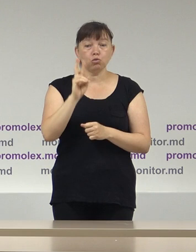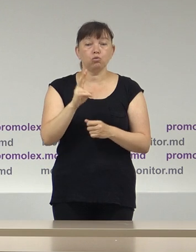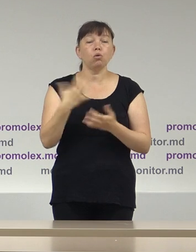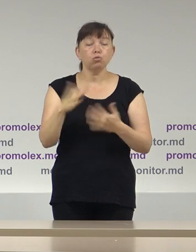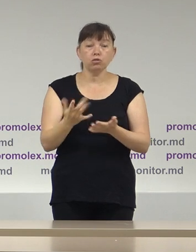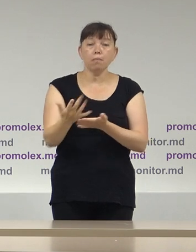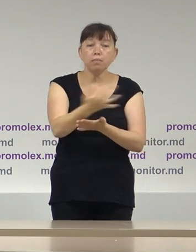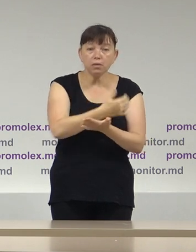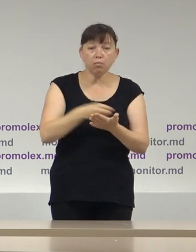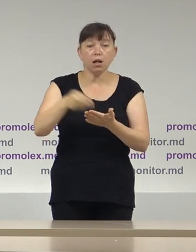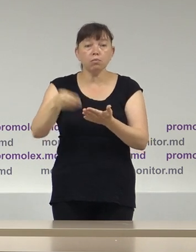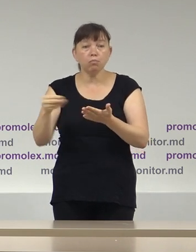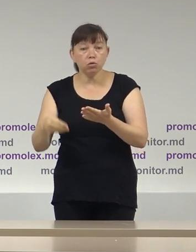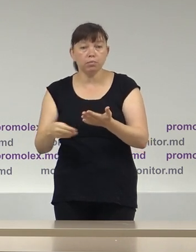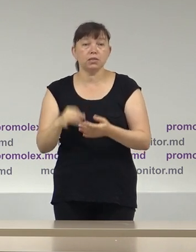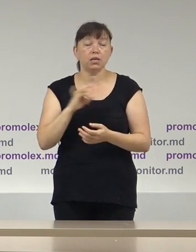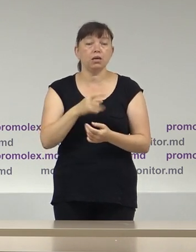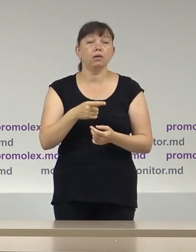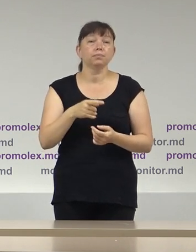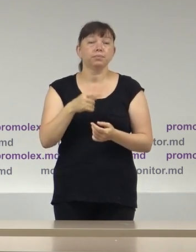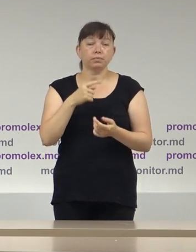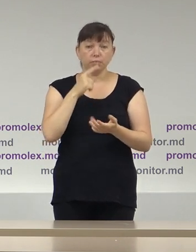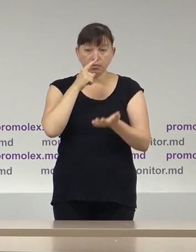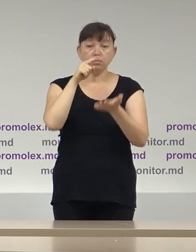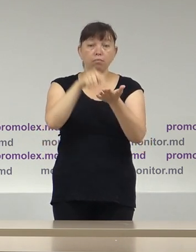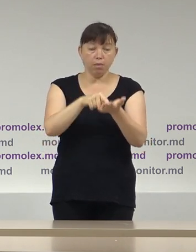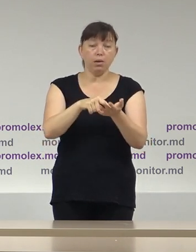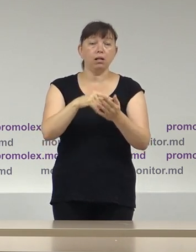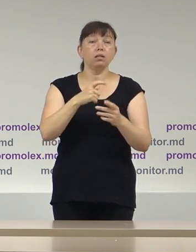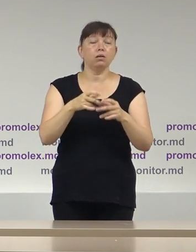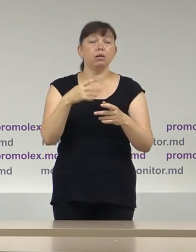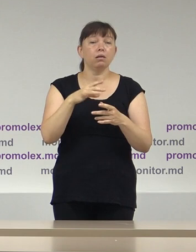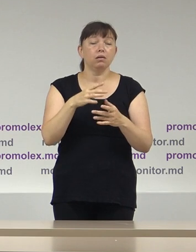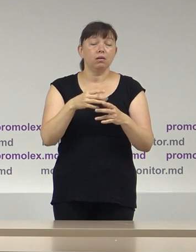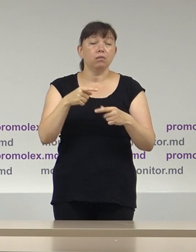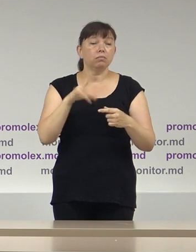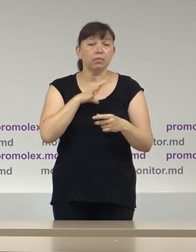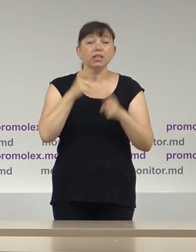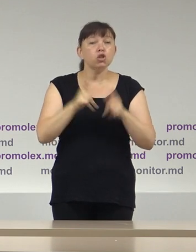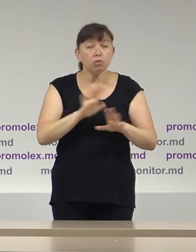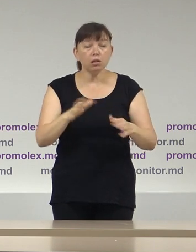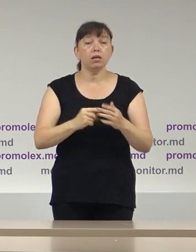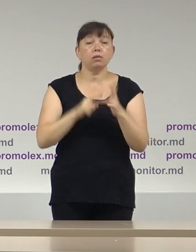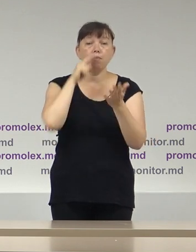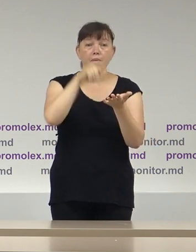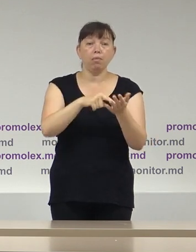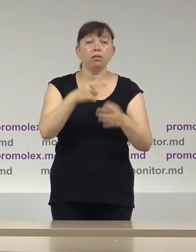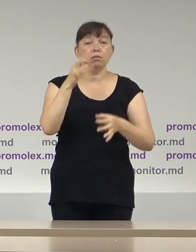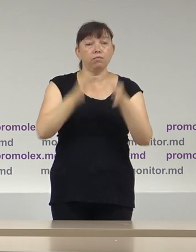semnături, a contestat și a ajuns inclusiv la Curtea Constițională cu această idee că